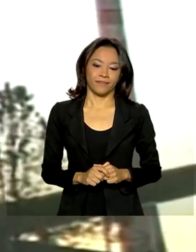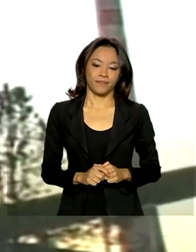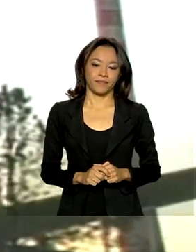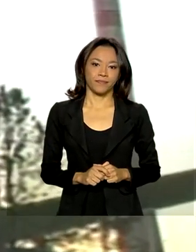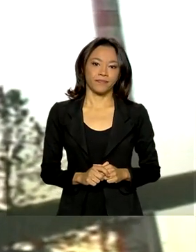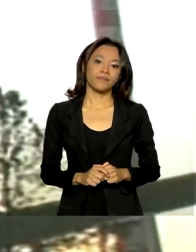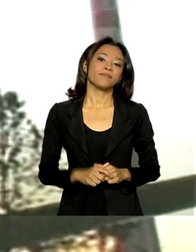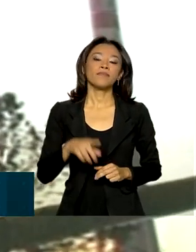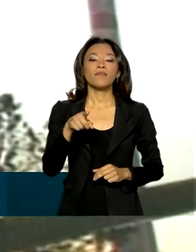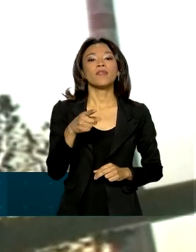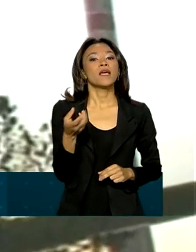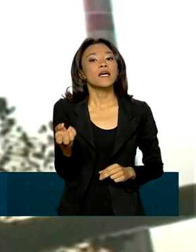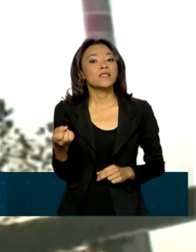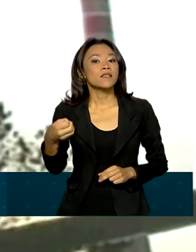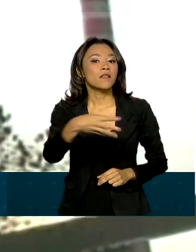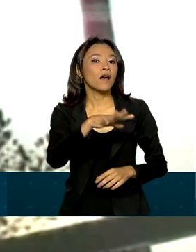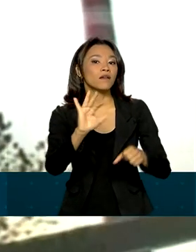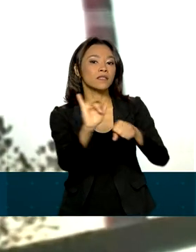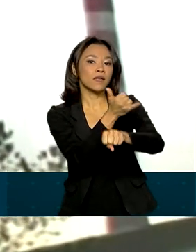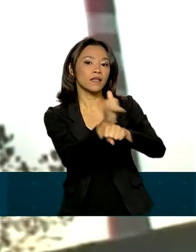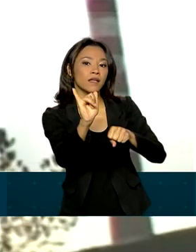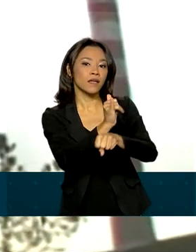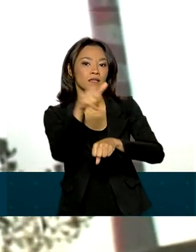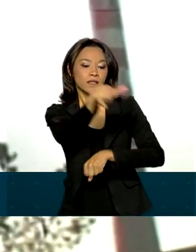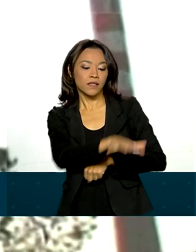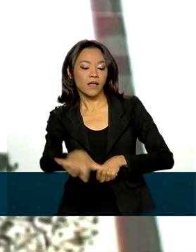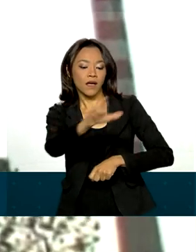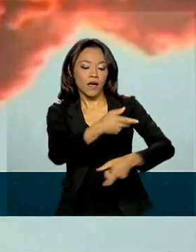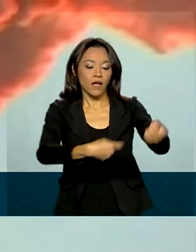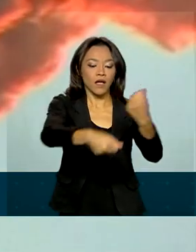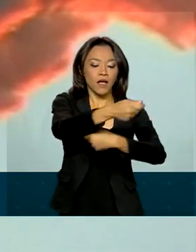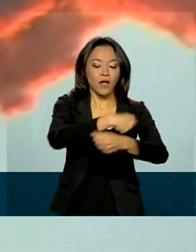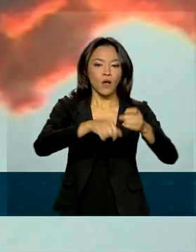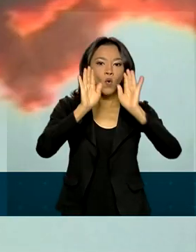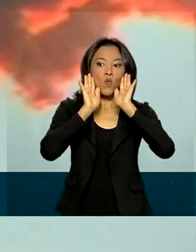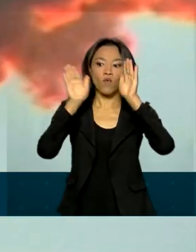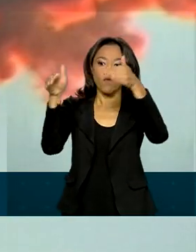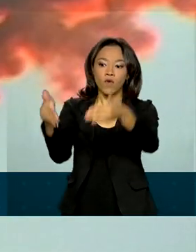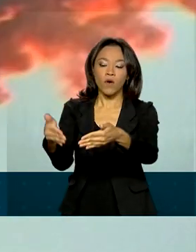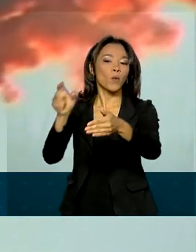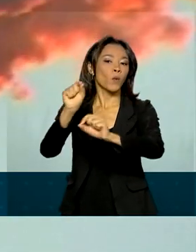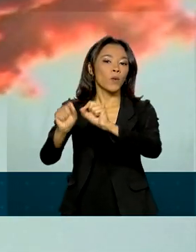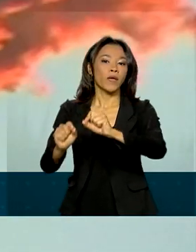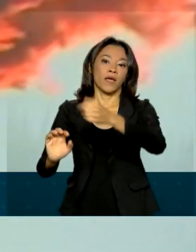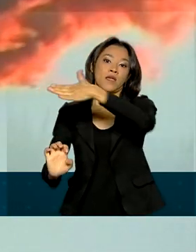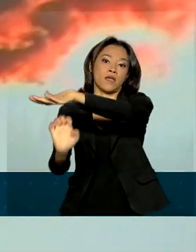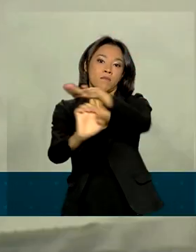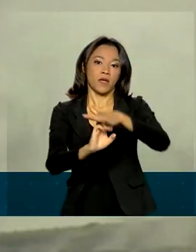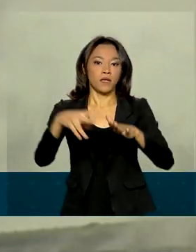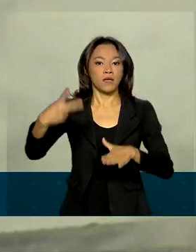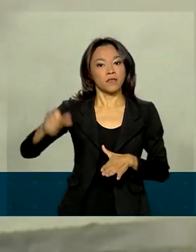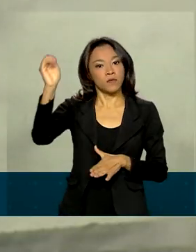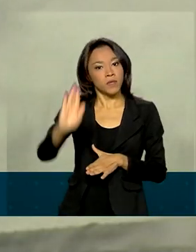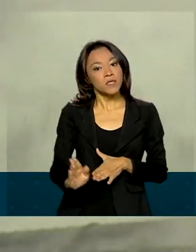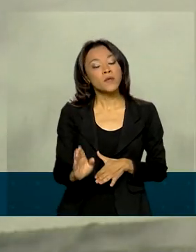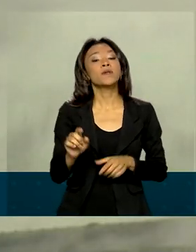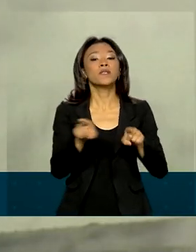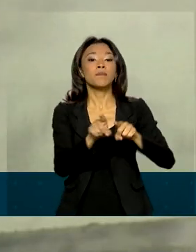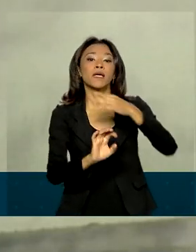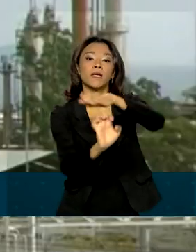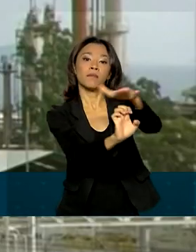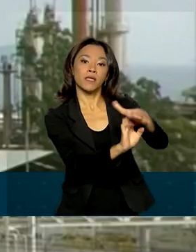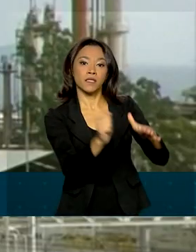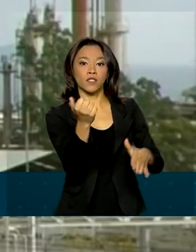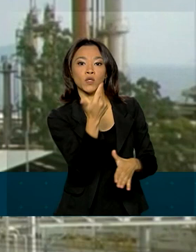A nova alternativa no mercado financeiro tem como público-alvo empresas brasileiras e estrangeiras interessadas em